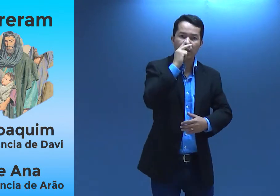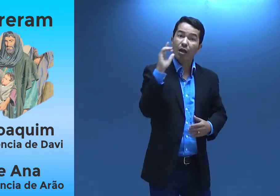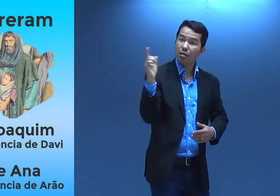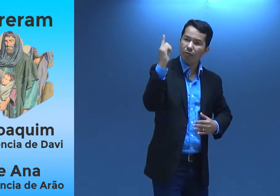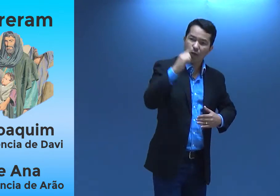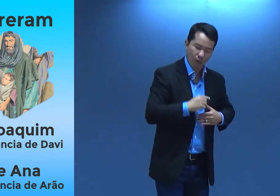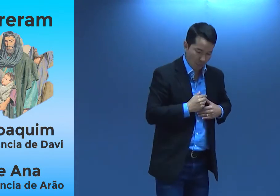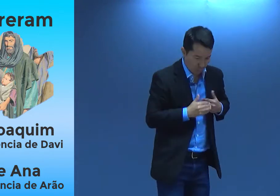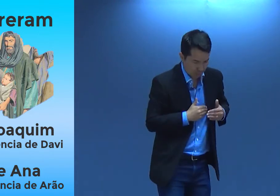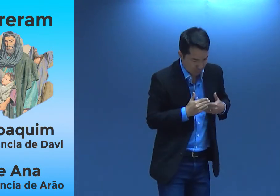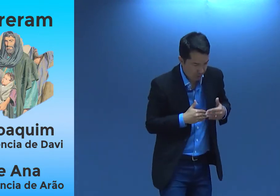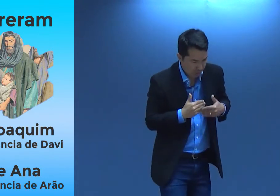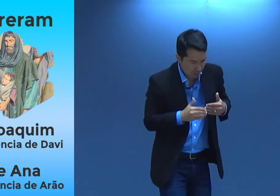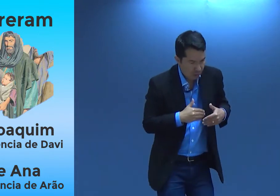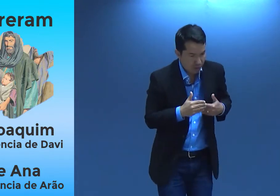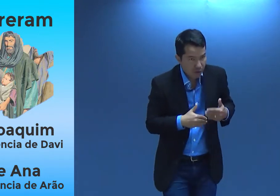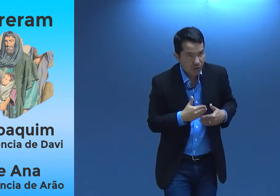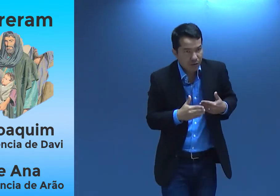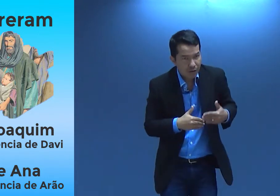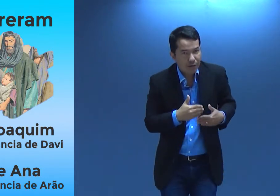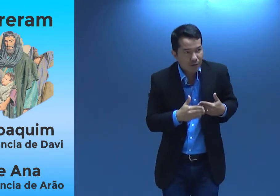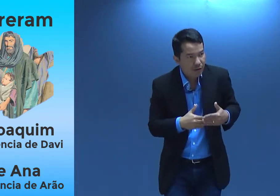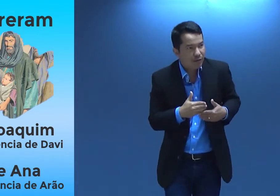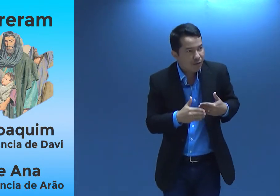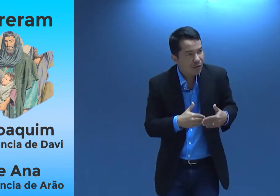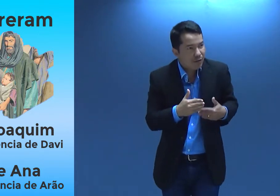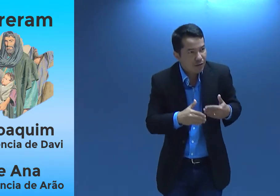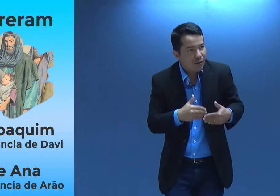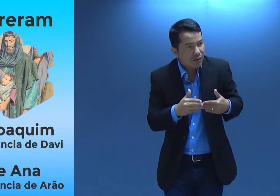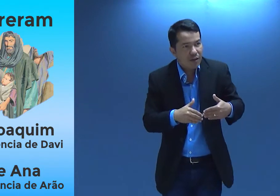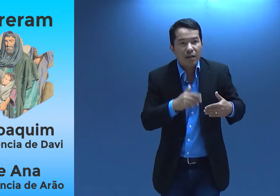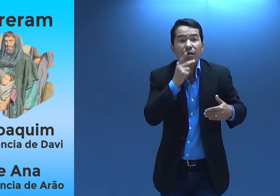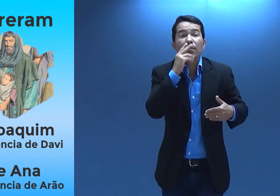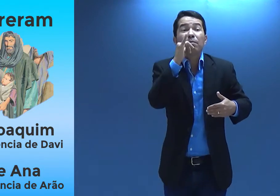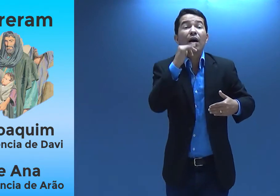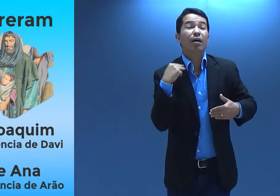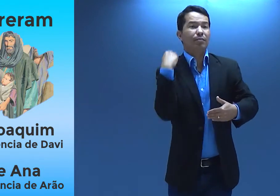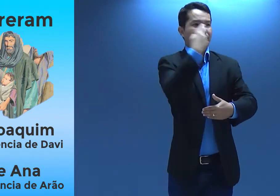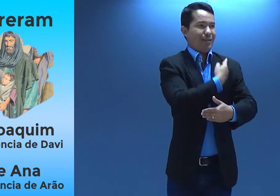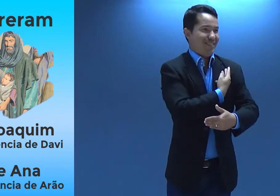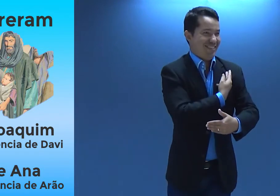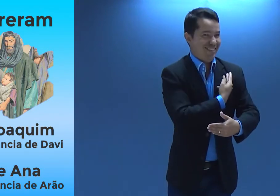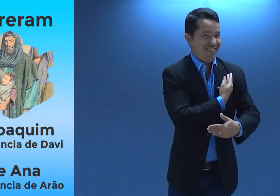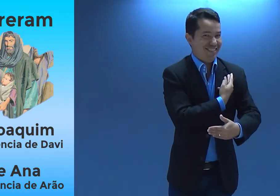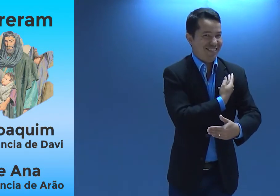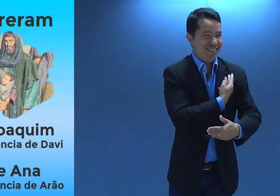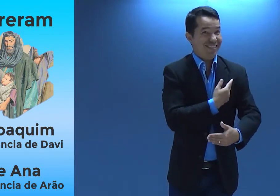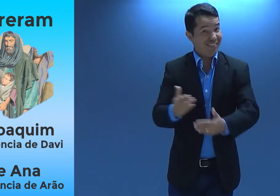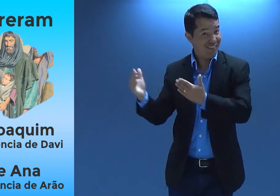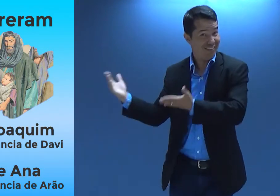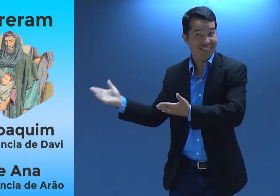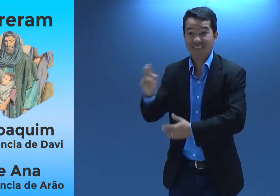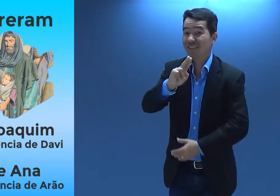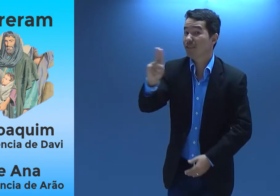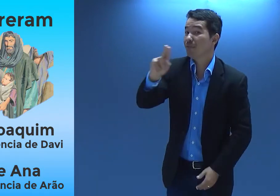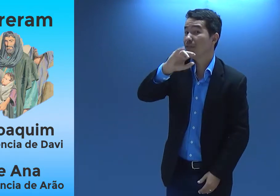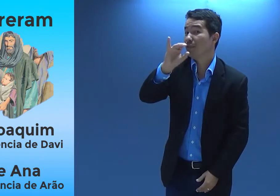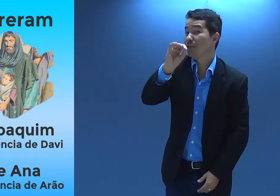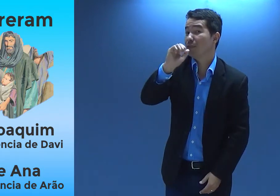então? Então, Davi foi dando filhos. E daí foi filhos e filhos, filhos, filhos. A geração foi passando. daí, nasceu o pai Joaquim.